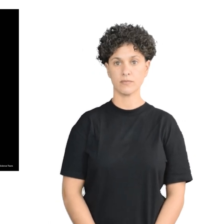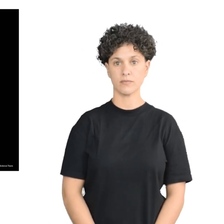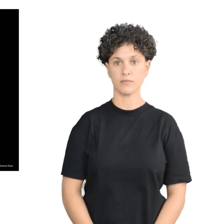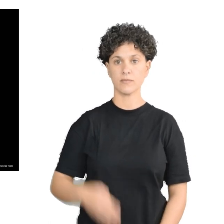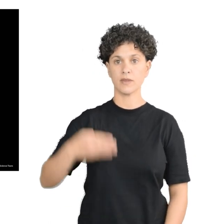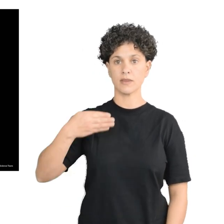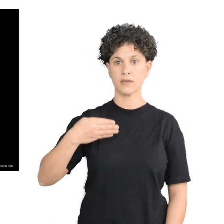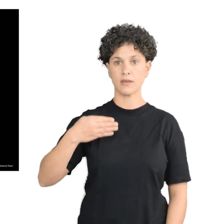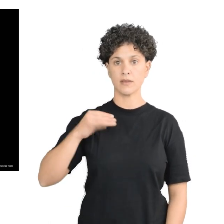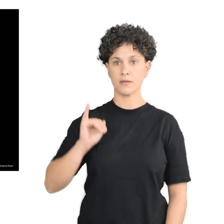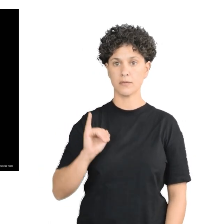Big Bang-G